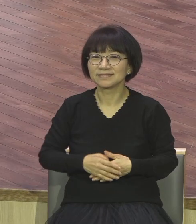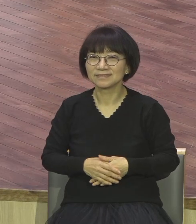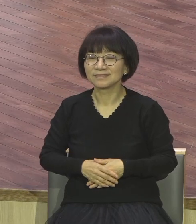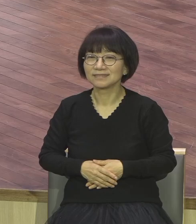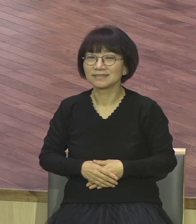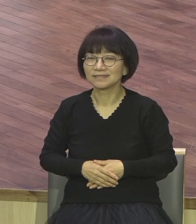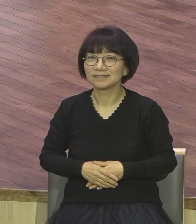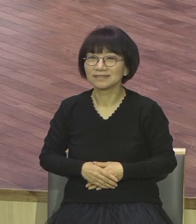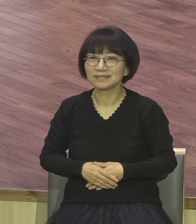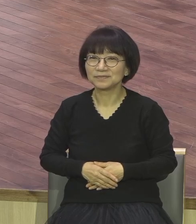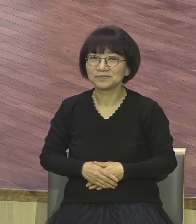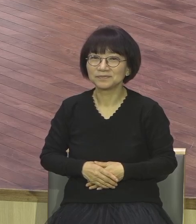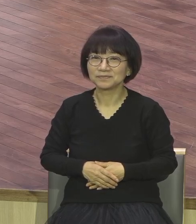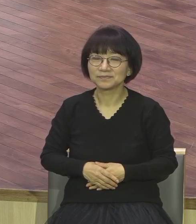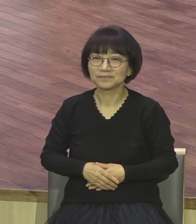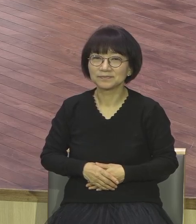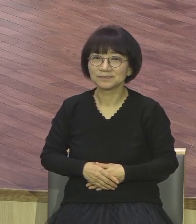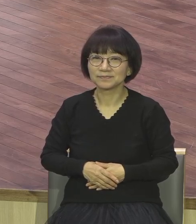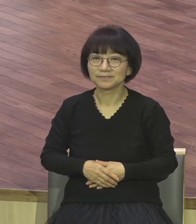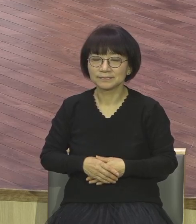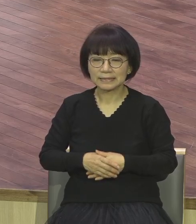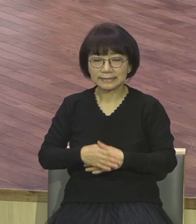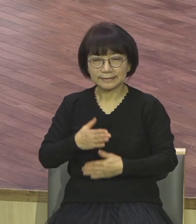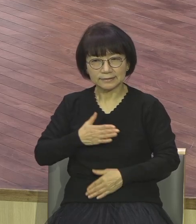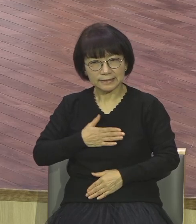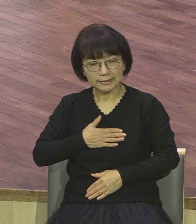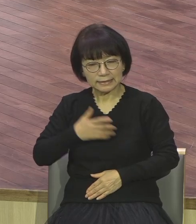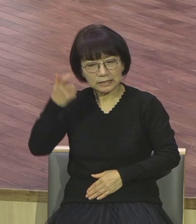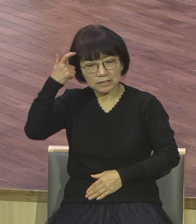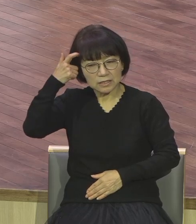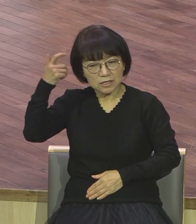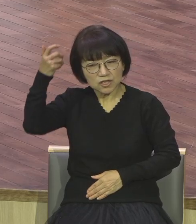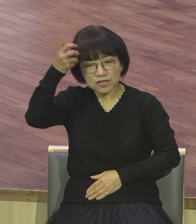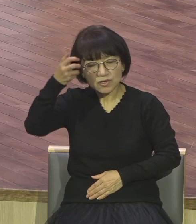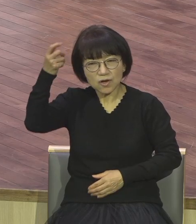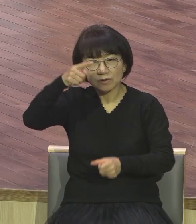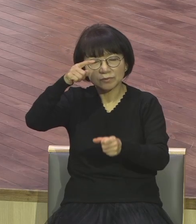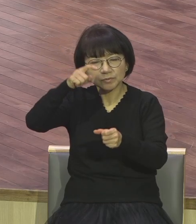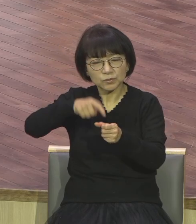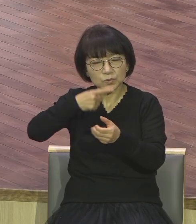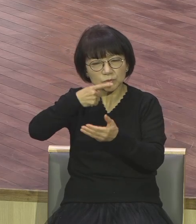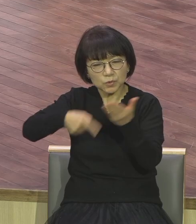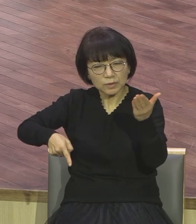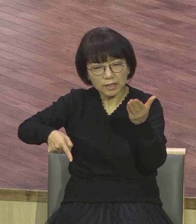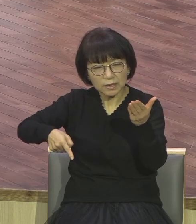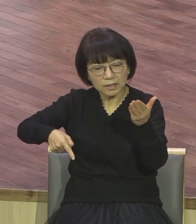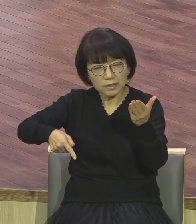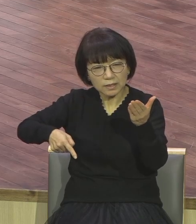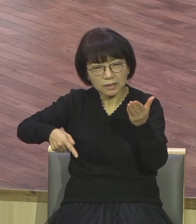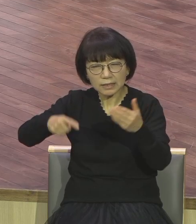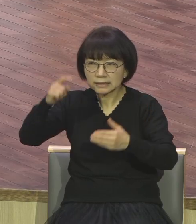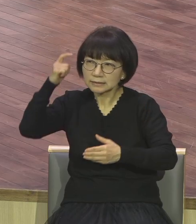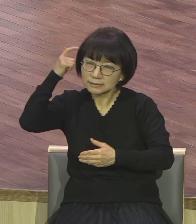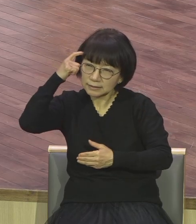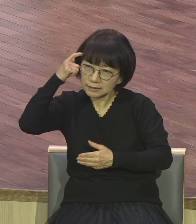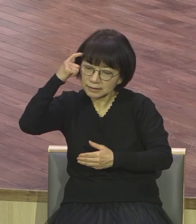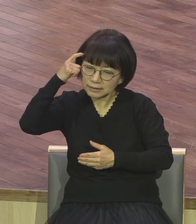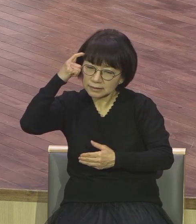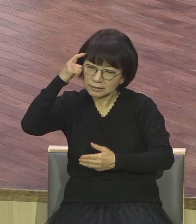드는 일 묵상해 보세요 내가 영적으로 손에 드는 일 그런 생각 그런 괴를 가지고 있지 않느냐 영적으로 손에 드는